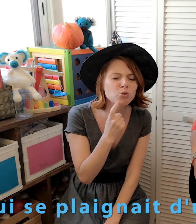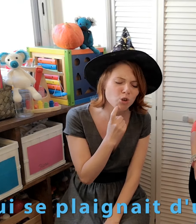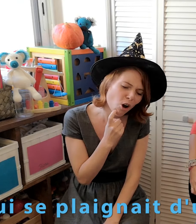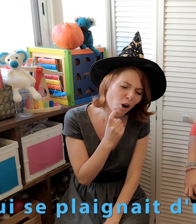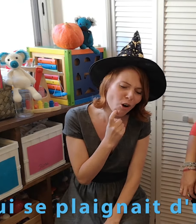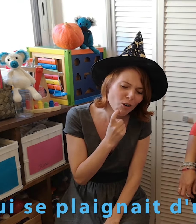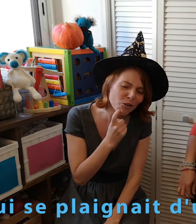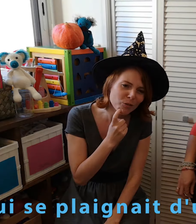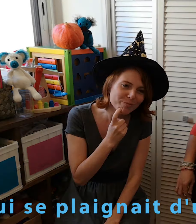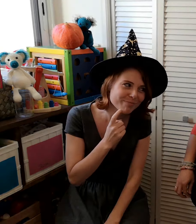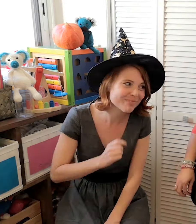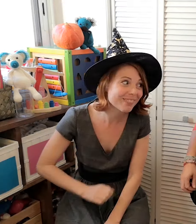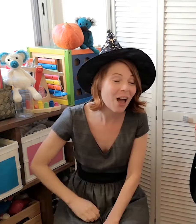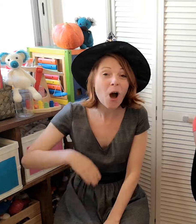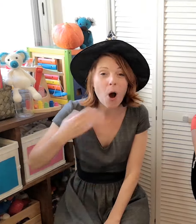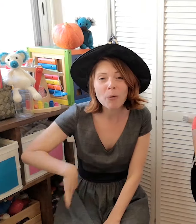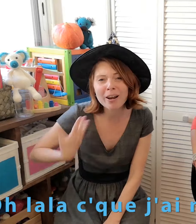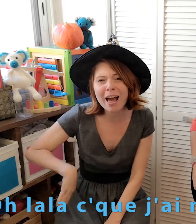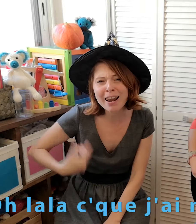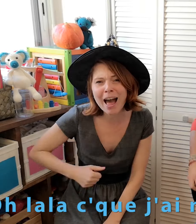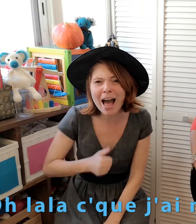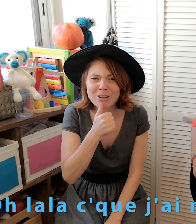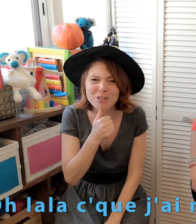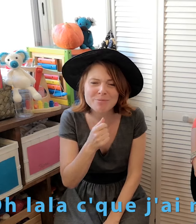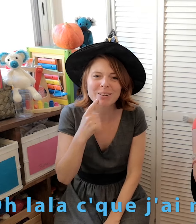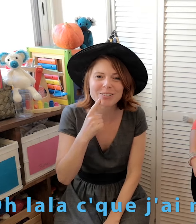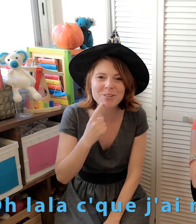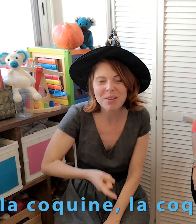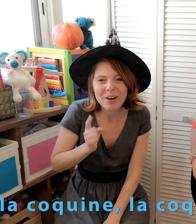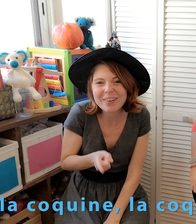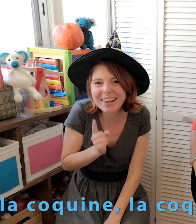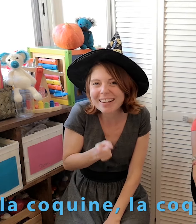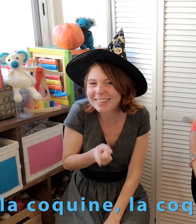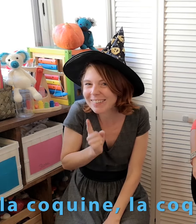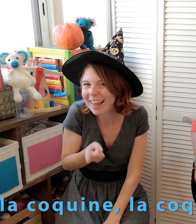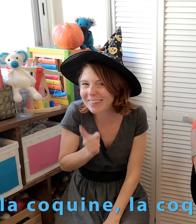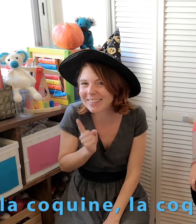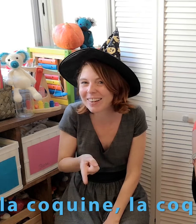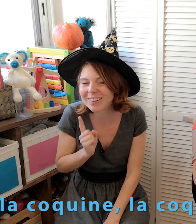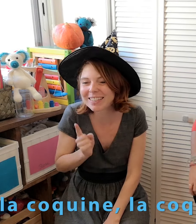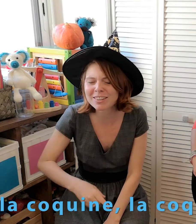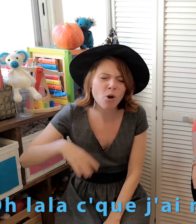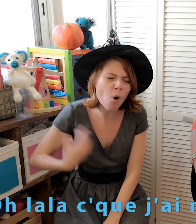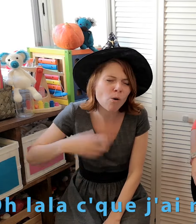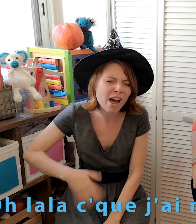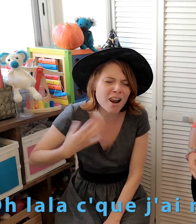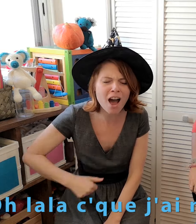dents Oh la la, ce que j'ai mal aux dents Oh la coquine, la coquine, la coquine Oh la la,